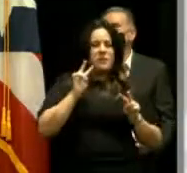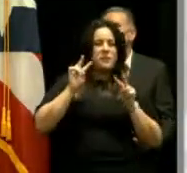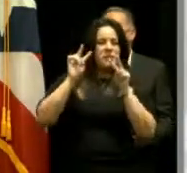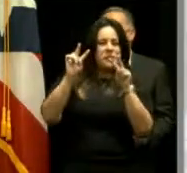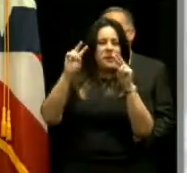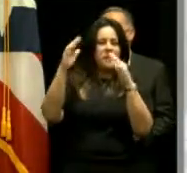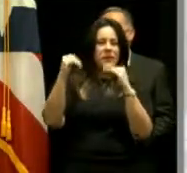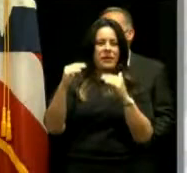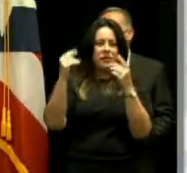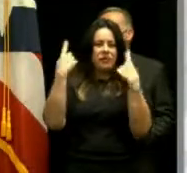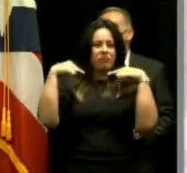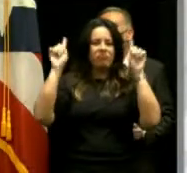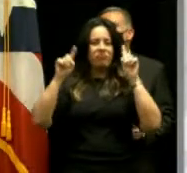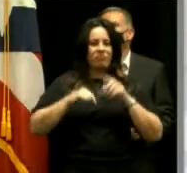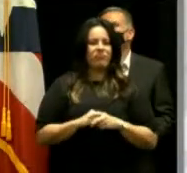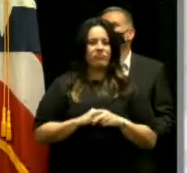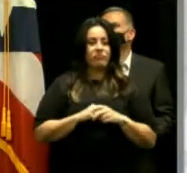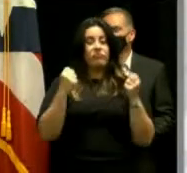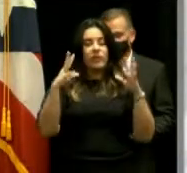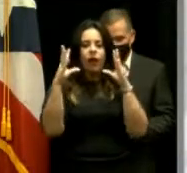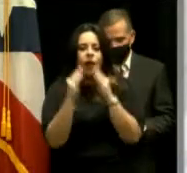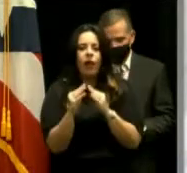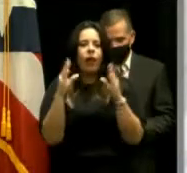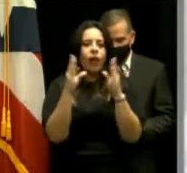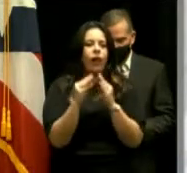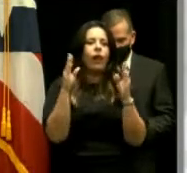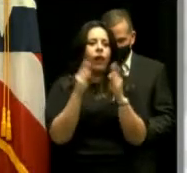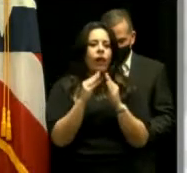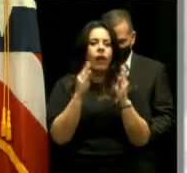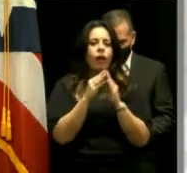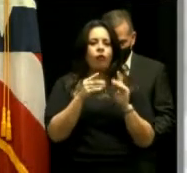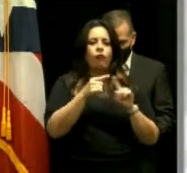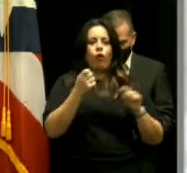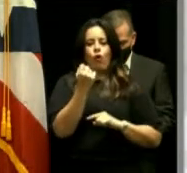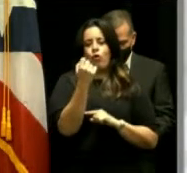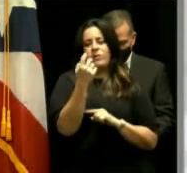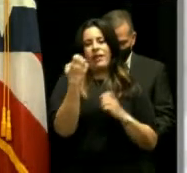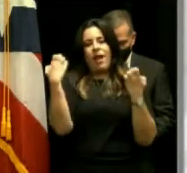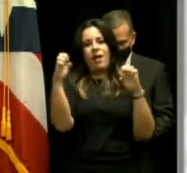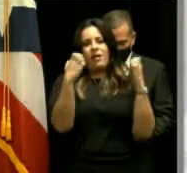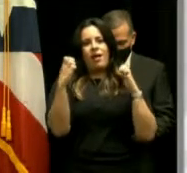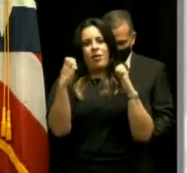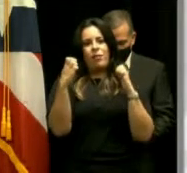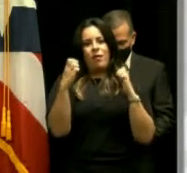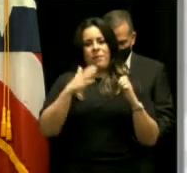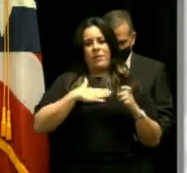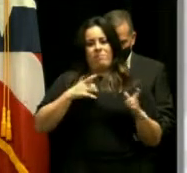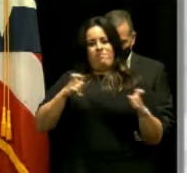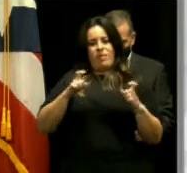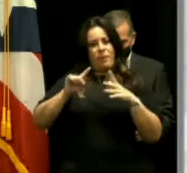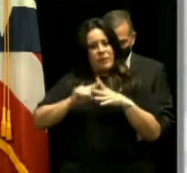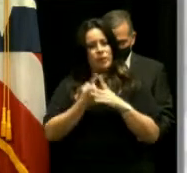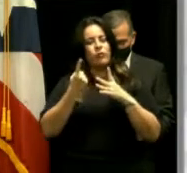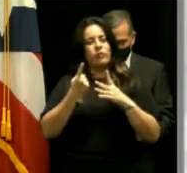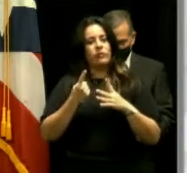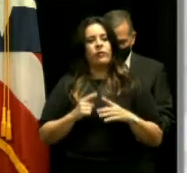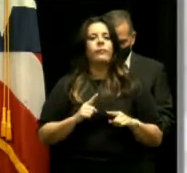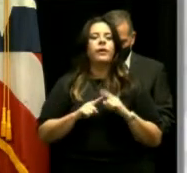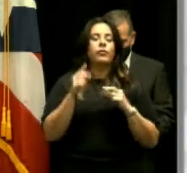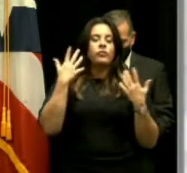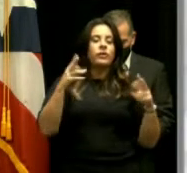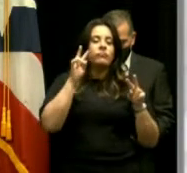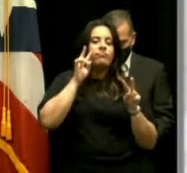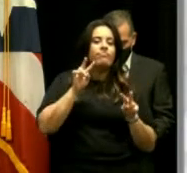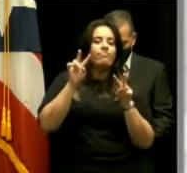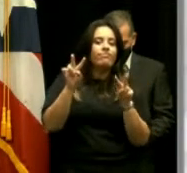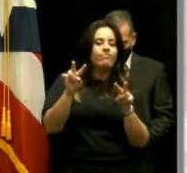final del túnel. Muchas reuniones desde el día 11 de enero, ¿verdad?, que mi administración comenzó, pero se ven, ya